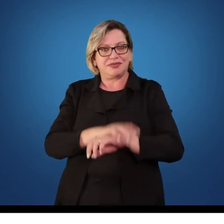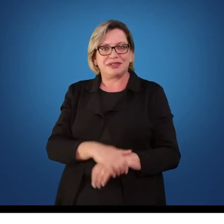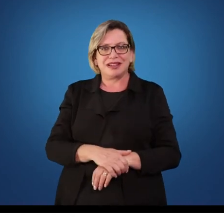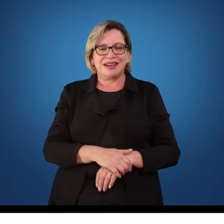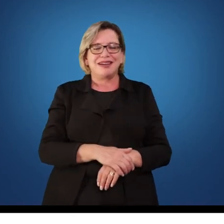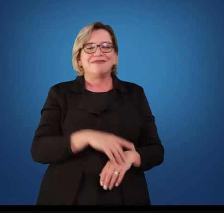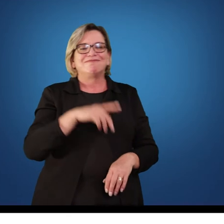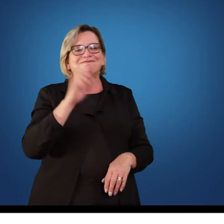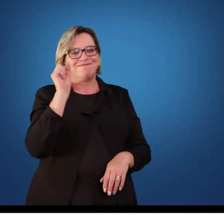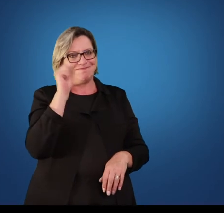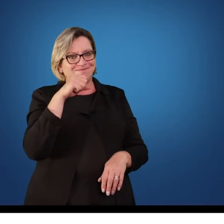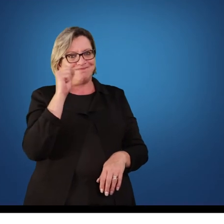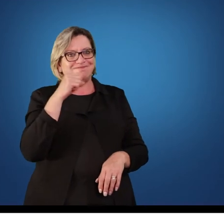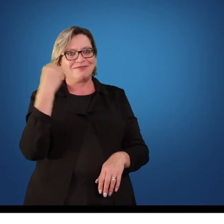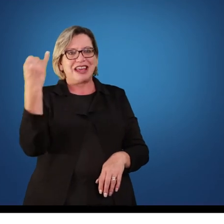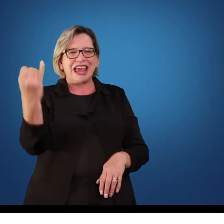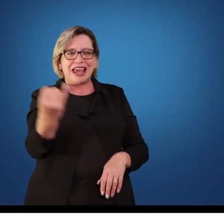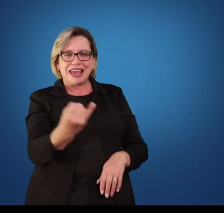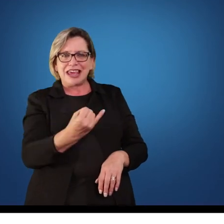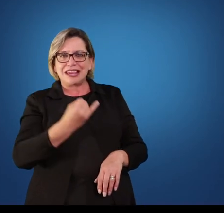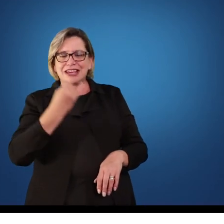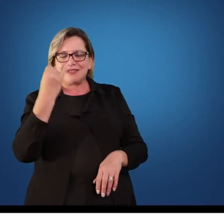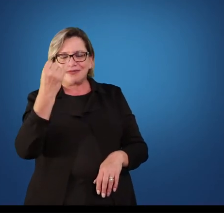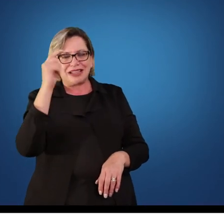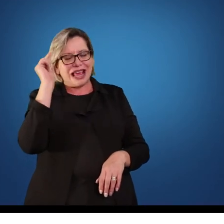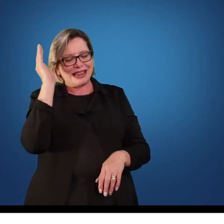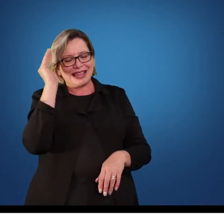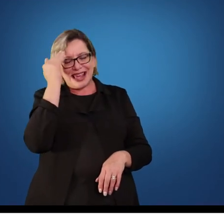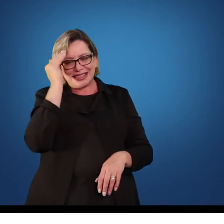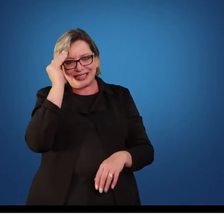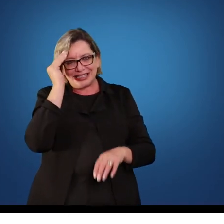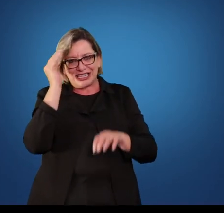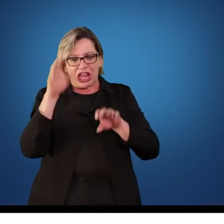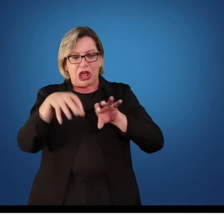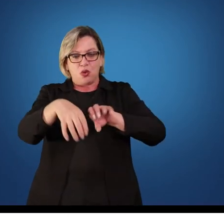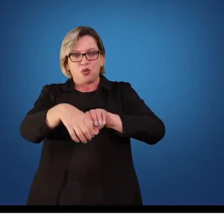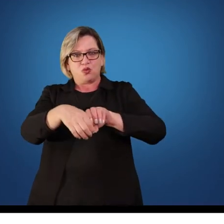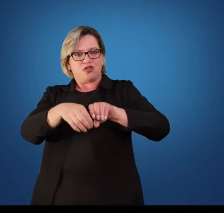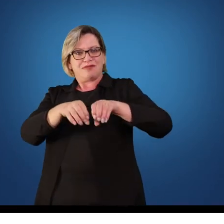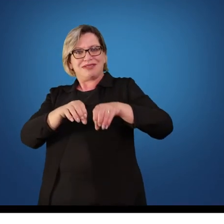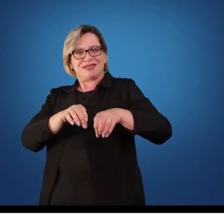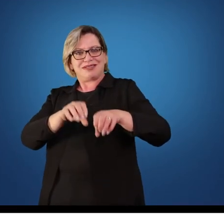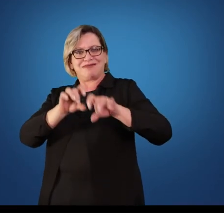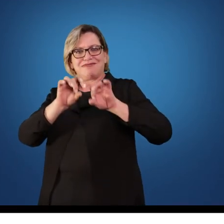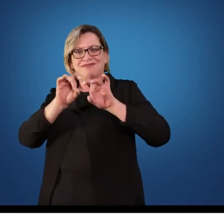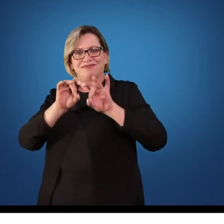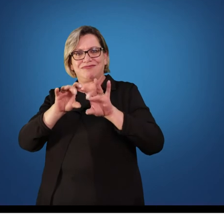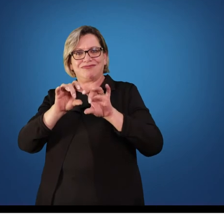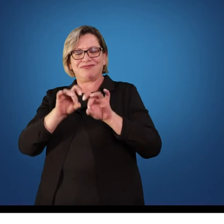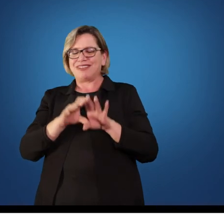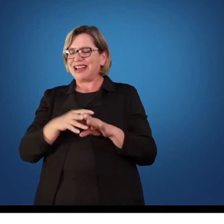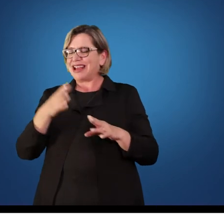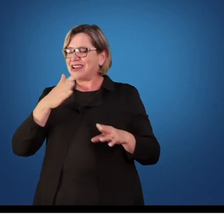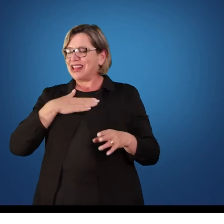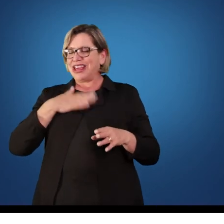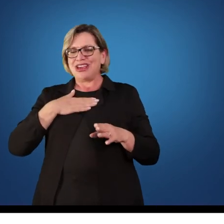importante a gente entender a formação não como um momento específico de um curso que tem um título. Ah, eu fiz uma